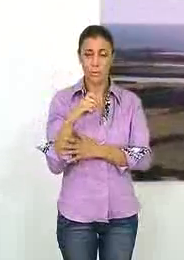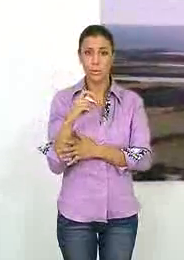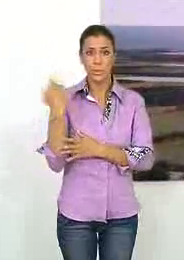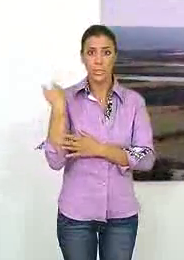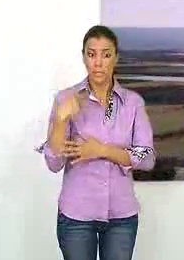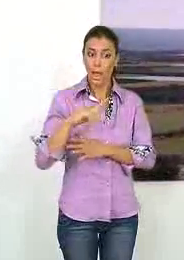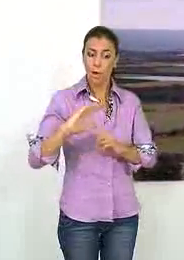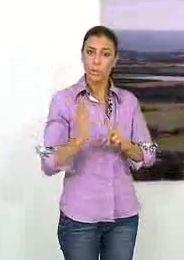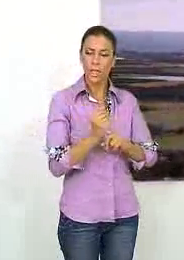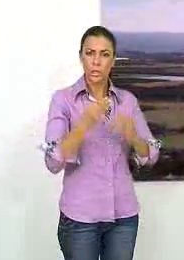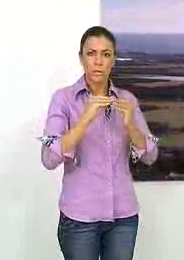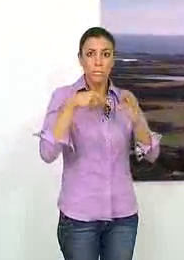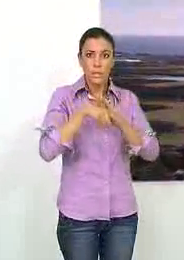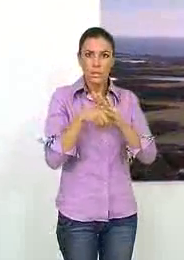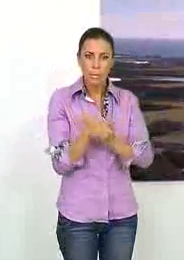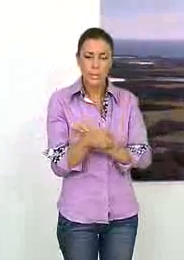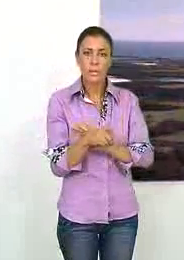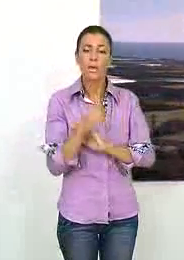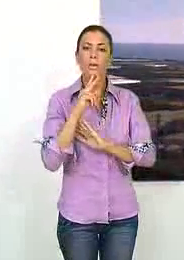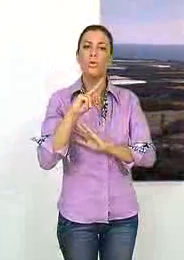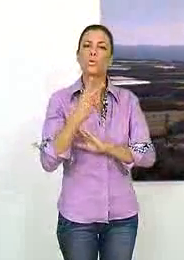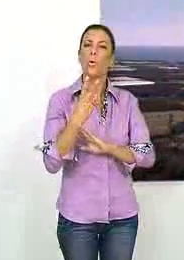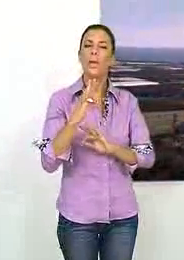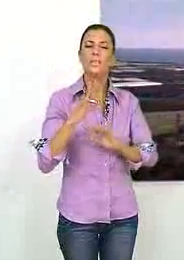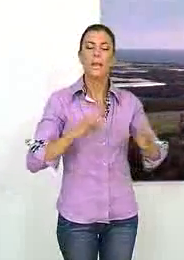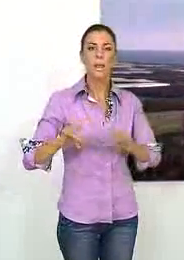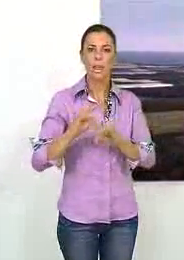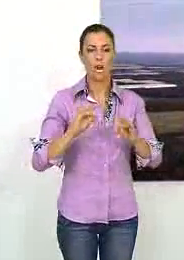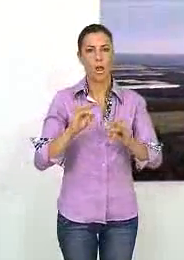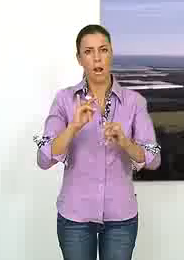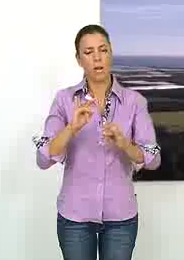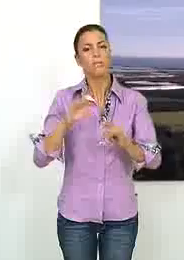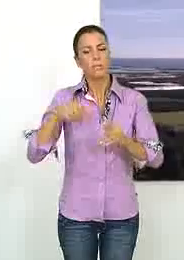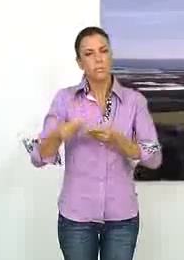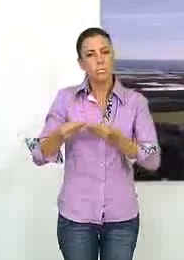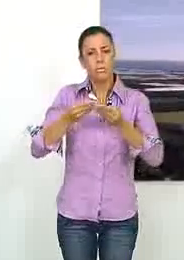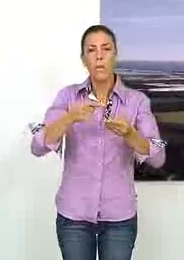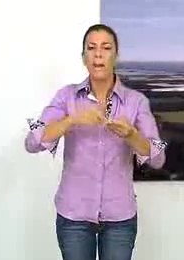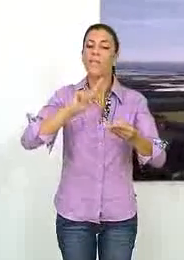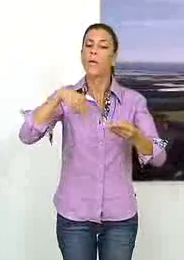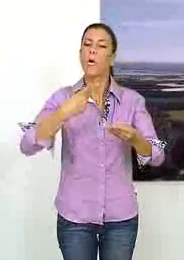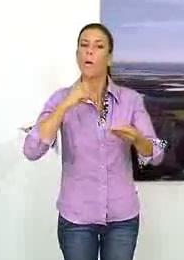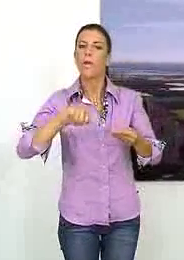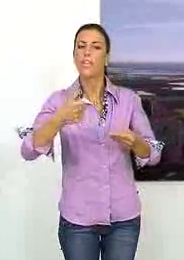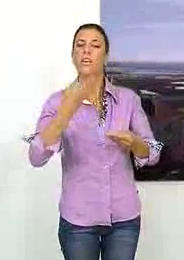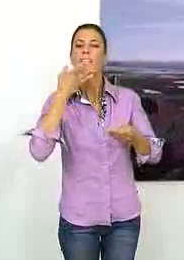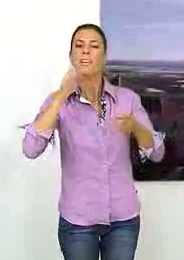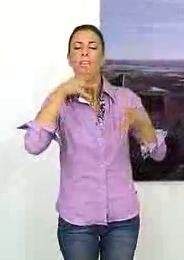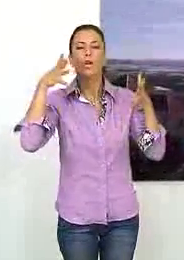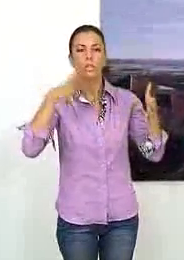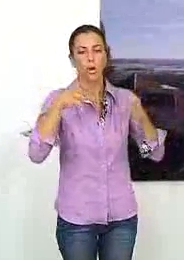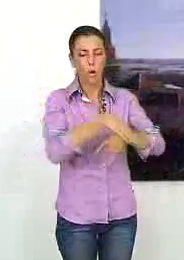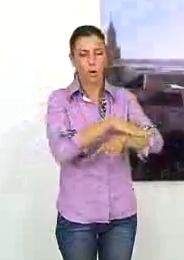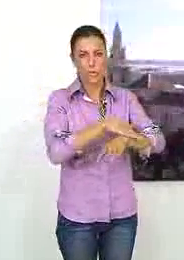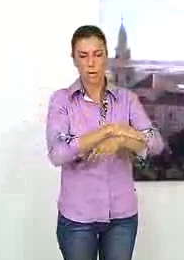superado el trámite, el PSUER regional afronta ya la etapa final para obtener la aprobación del Consejo de Gobierno.